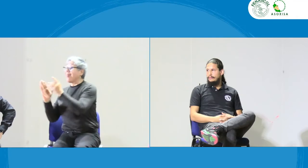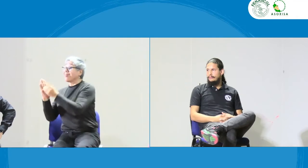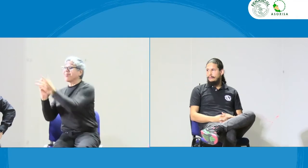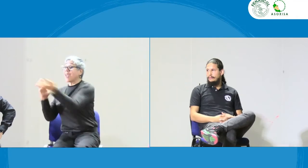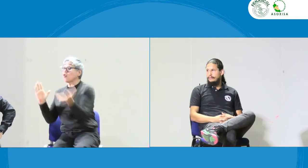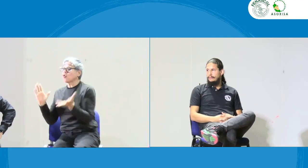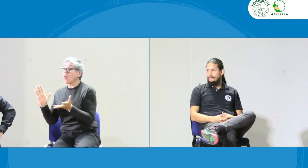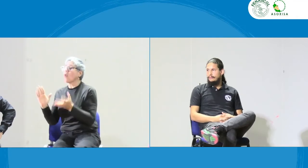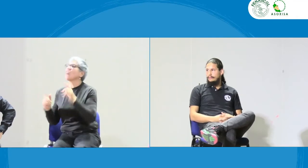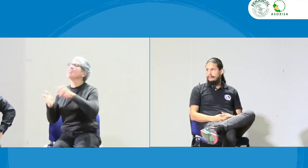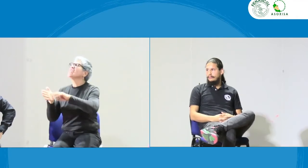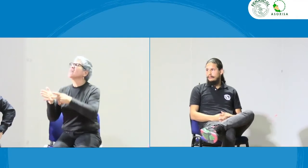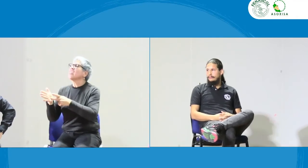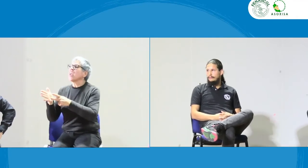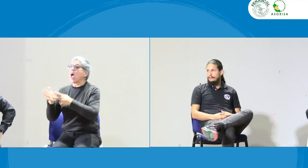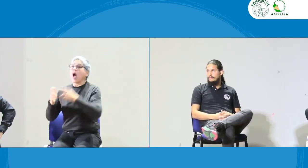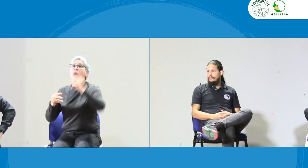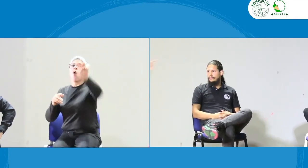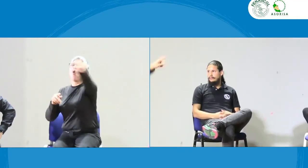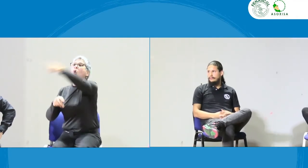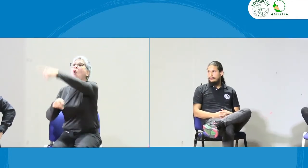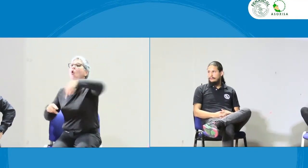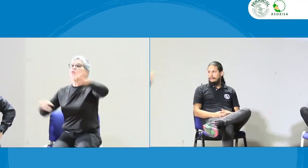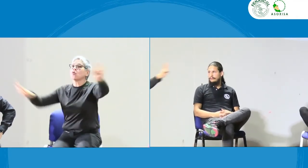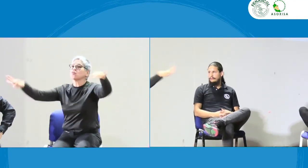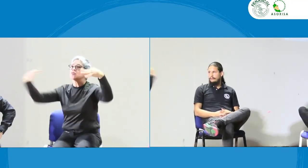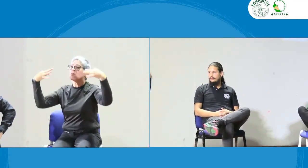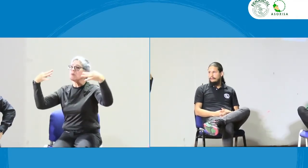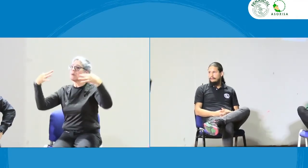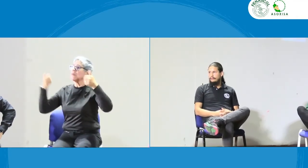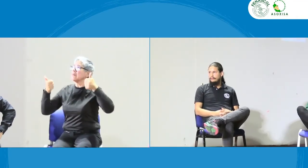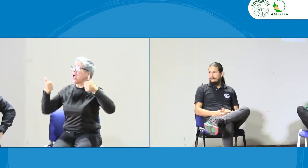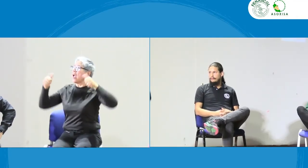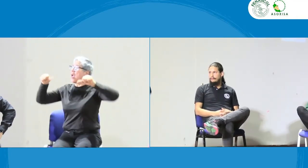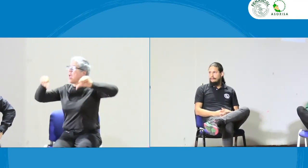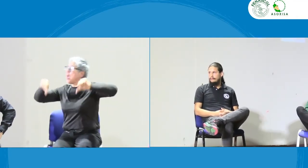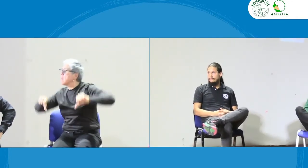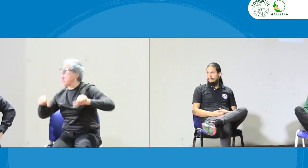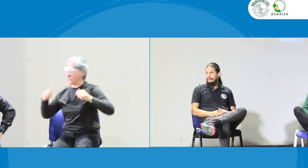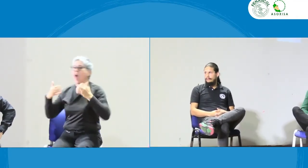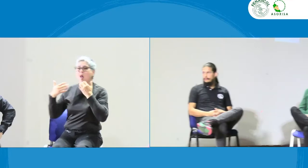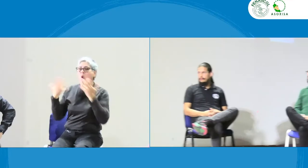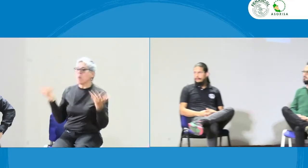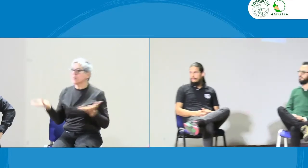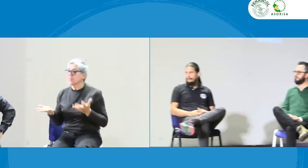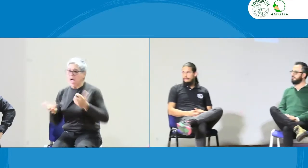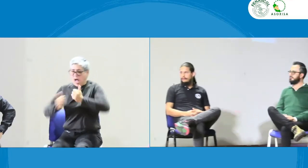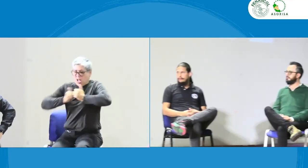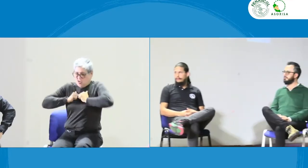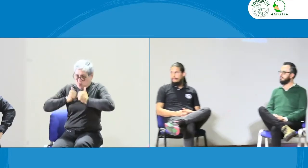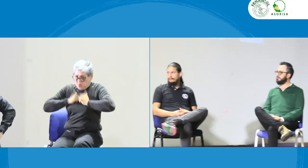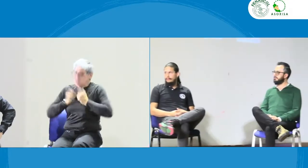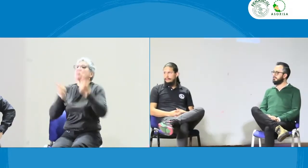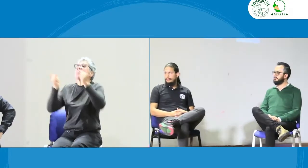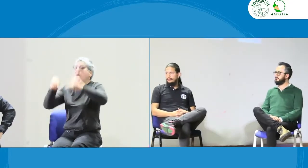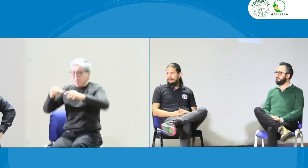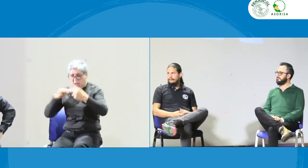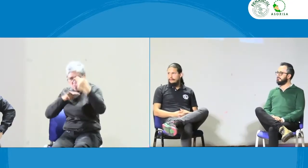Sí, el código de ética lógico significa que, cuál es la percepción que se tiene del servicio, y que